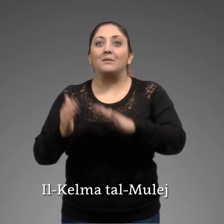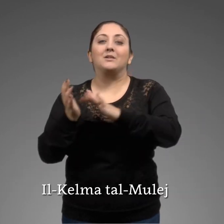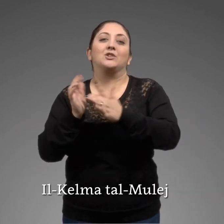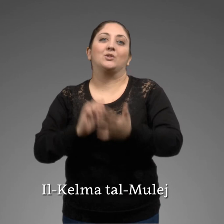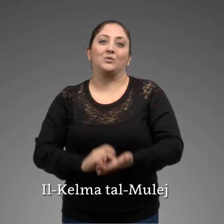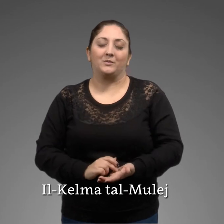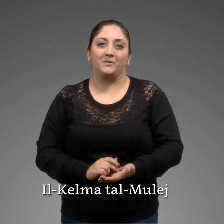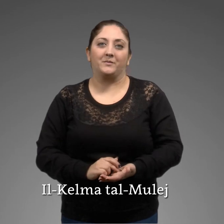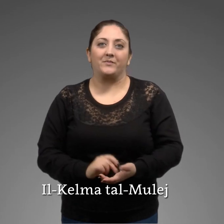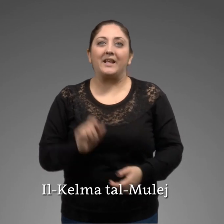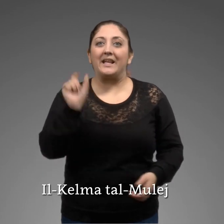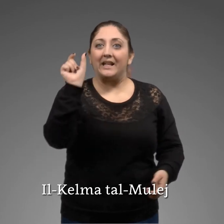il-kermatan mulej